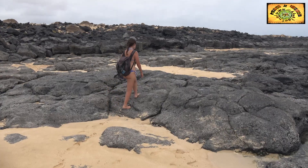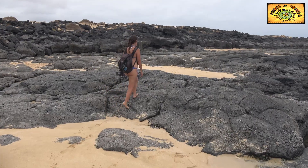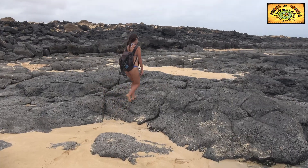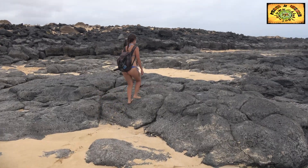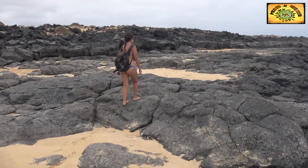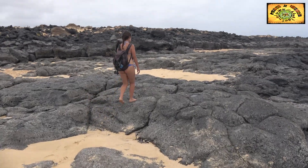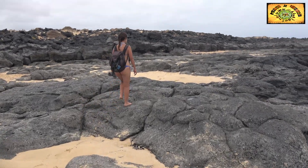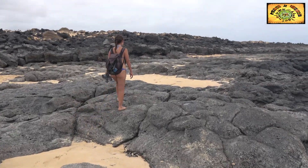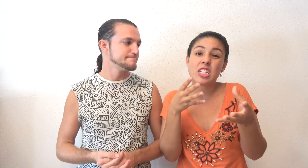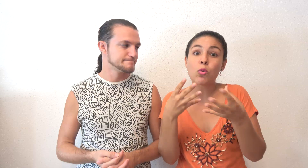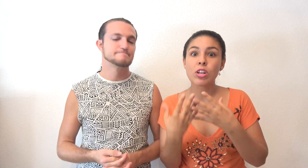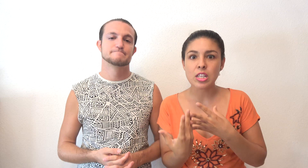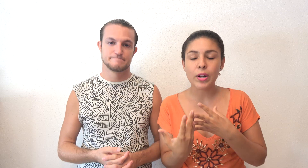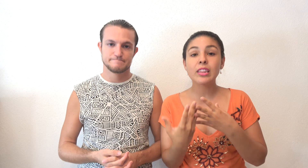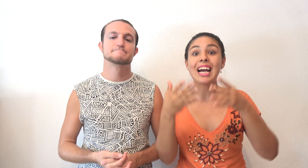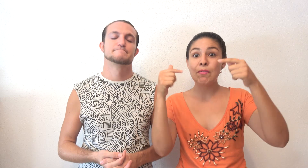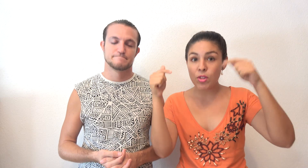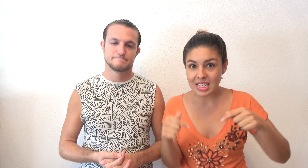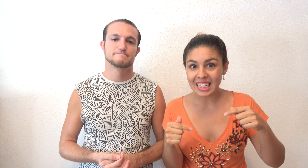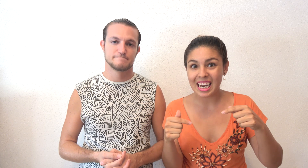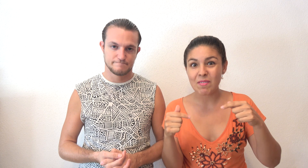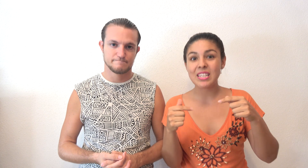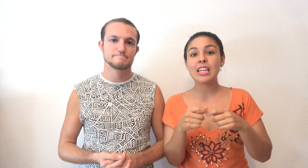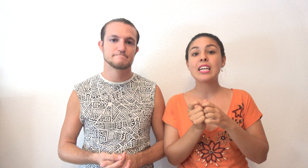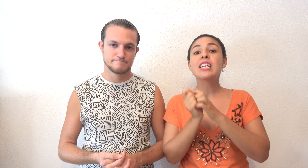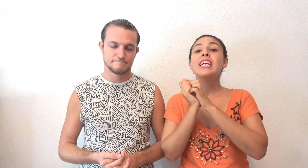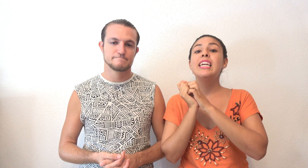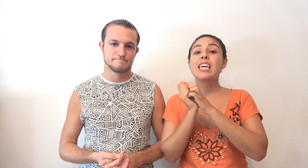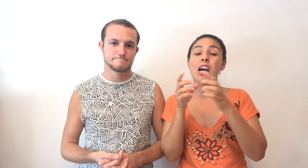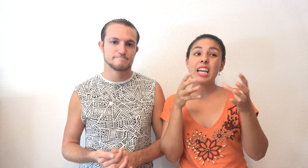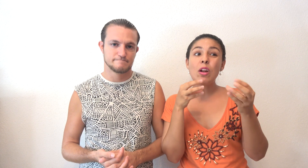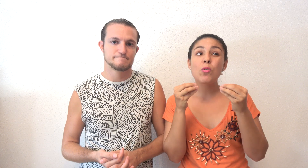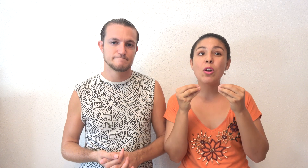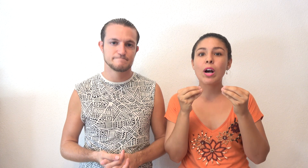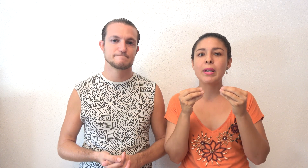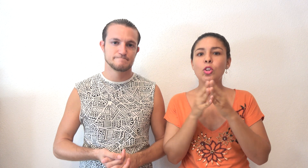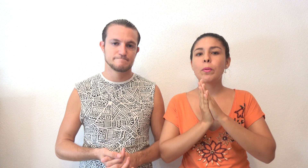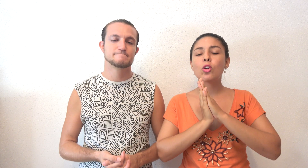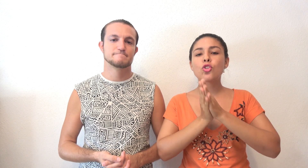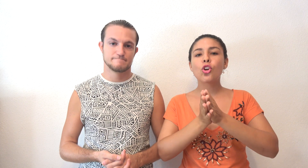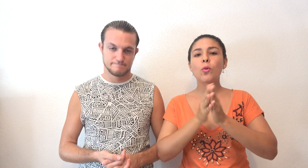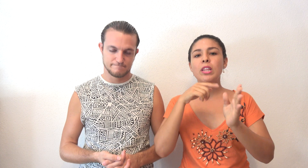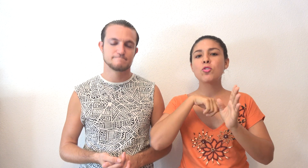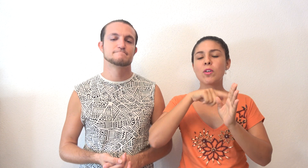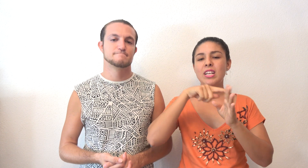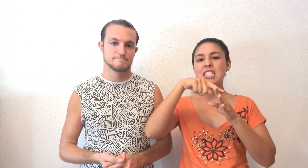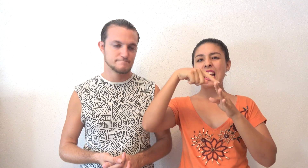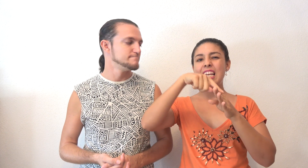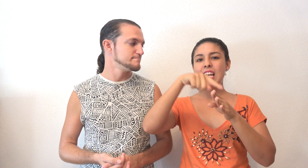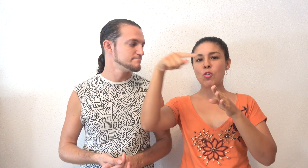al pueblo, ahí sí que tendréis algún restaurante. Ahí podréis alquilar las bicicletas. Y ahí hay algún alojamiento. Pero nosotros recomendamos que vayáis hasta la isla de la